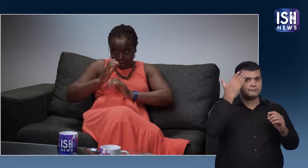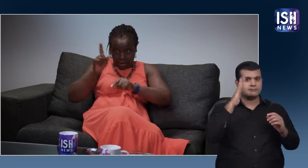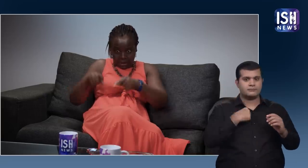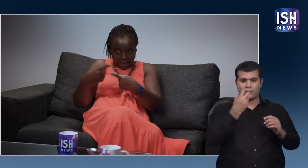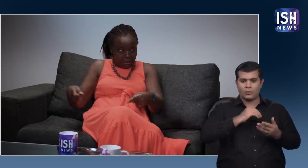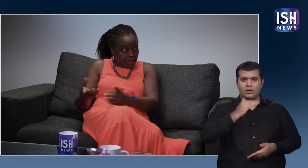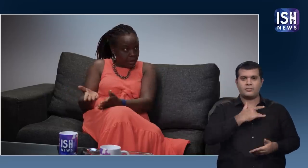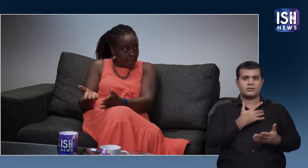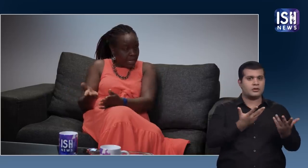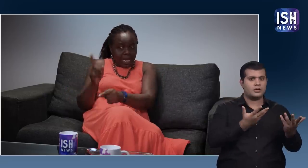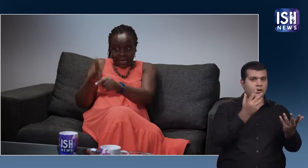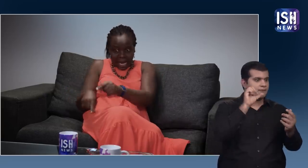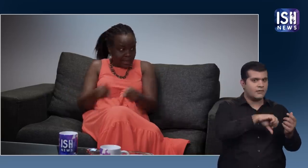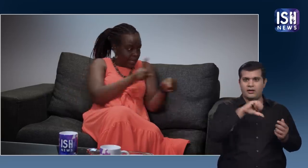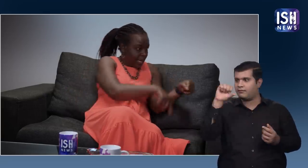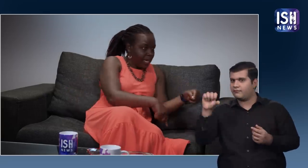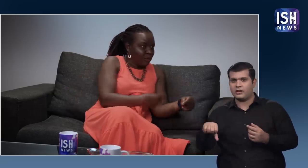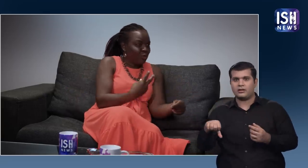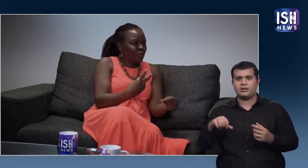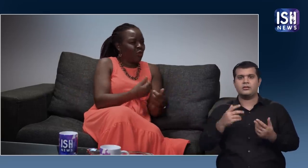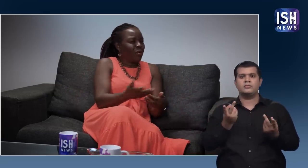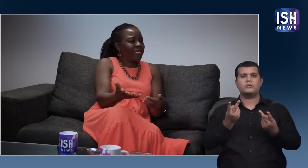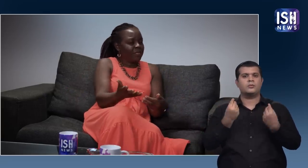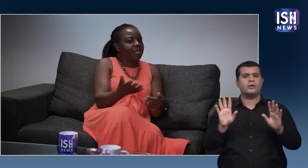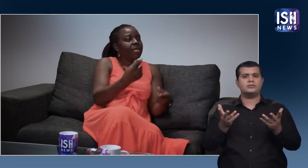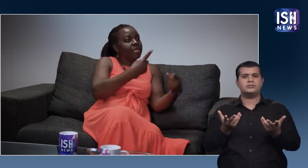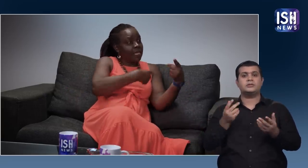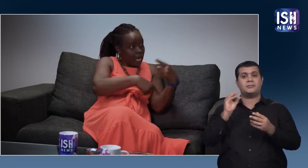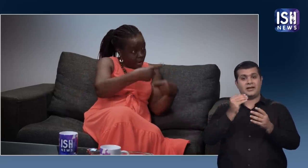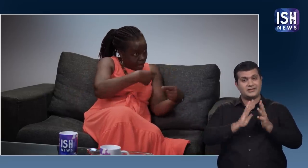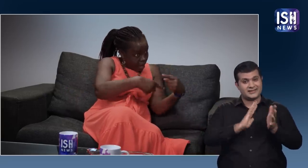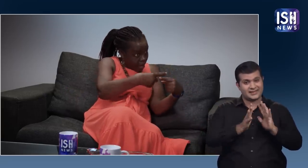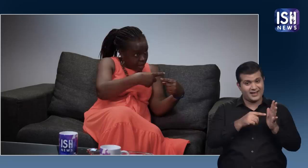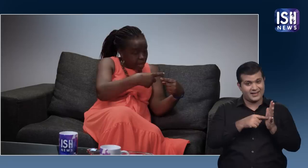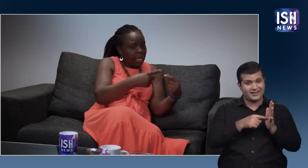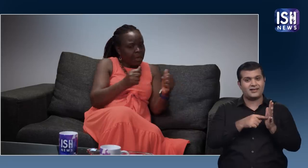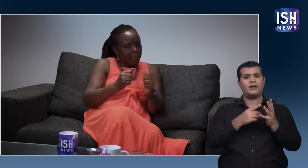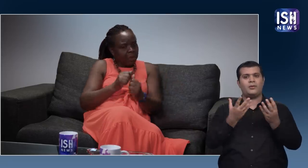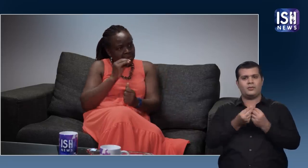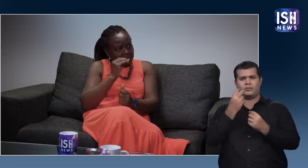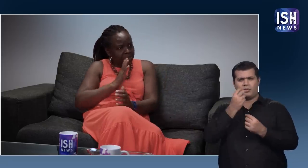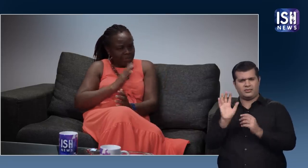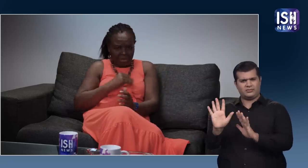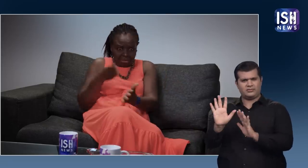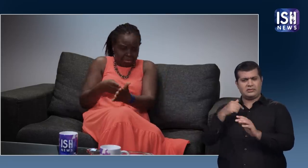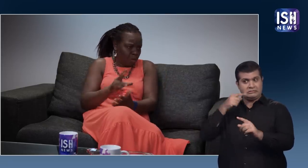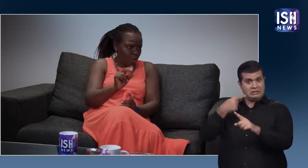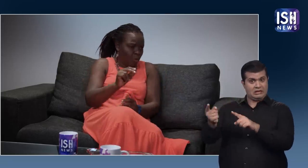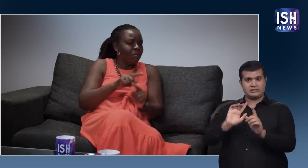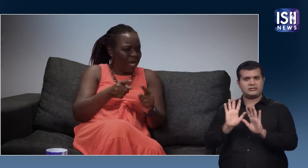सांके दिकभाषा में संबाद करने में असमर्थ है वे सुनने वाले के साथ भी संबाद नहीं कर पाते तो यह बरबादी है थोड़ा औरलिजम के साथ सांके दिकभाषा ठीक है मैं इसकी पूरी